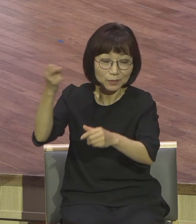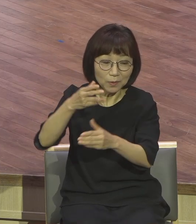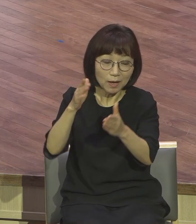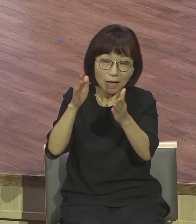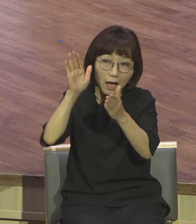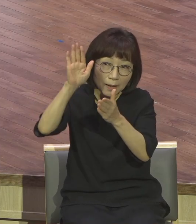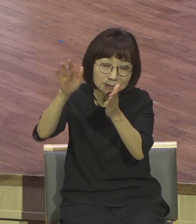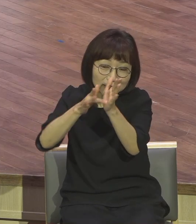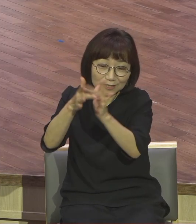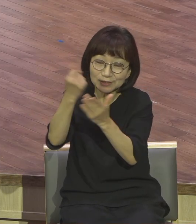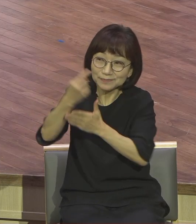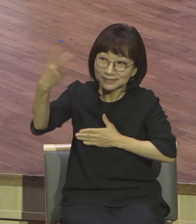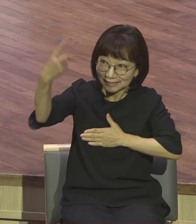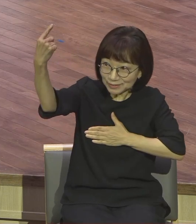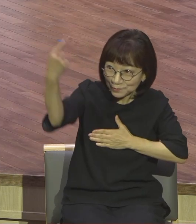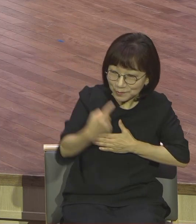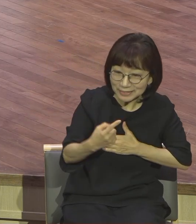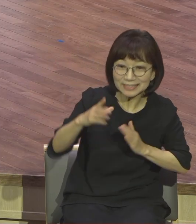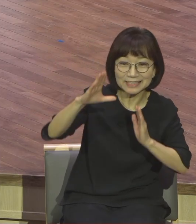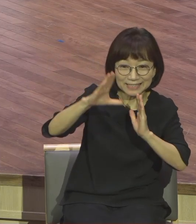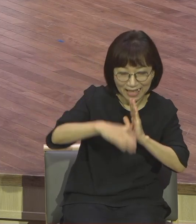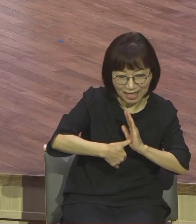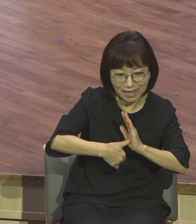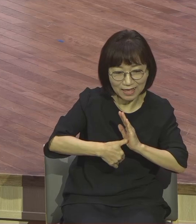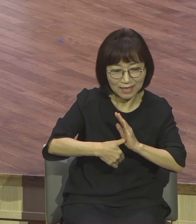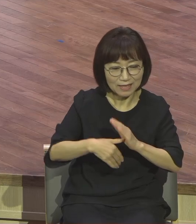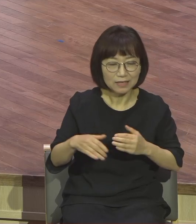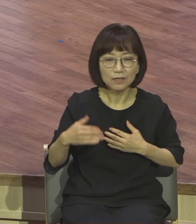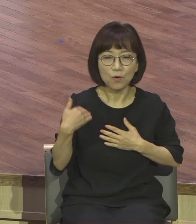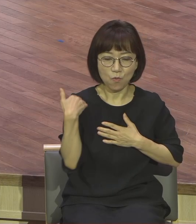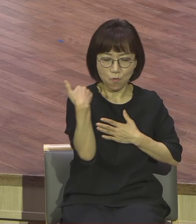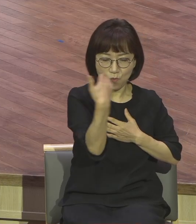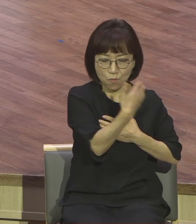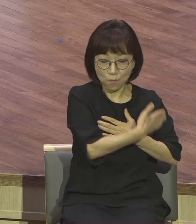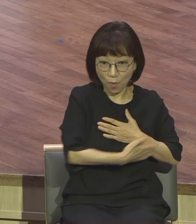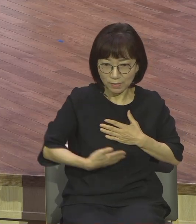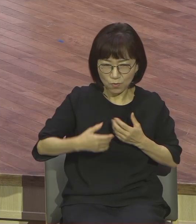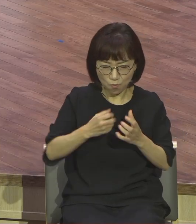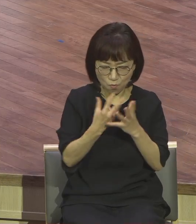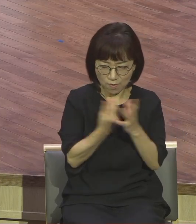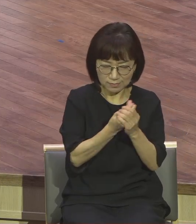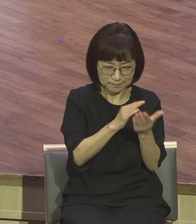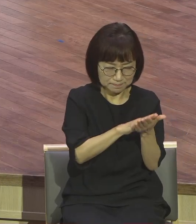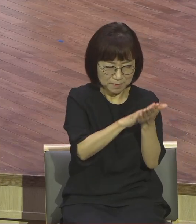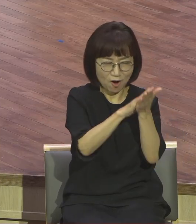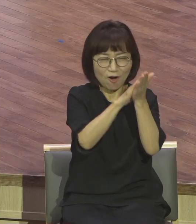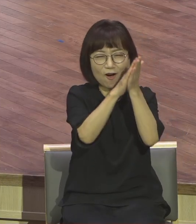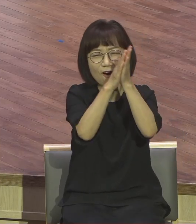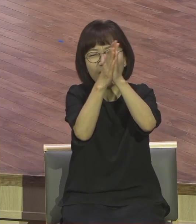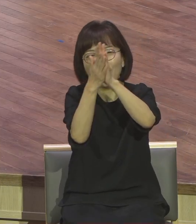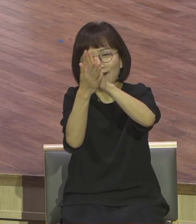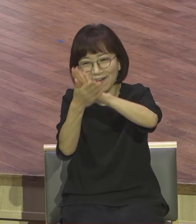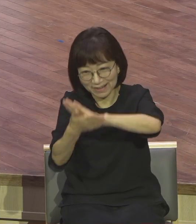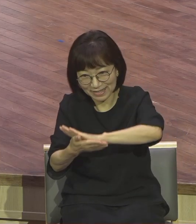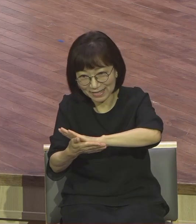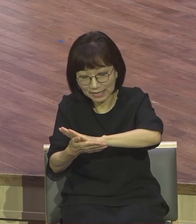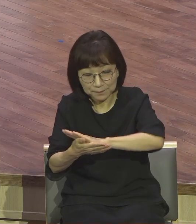상상끌 초월하는 완전체로 부활합니다 그것이 화장을 했던 땅에 묻었던 묻은거나